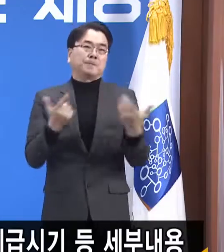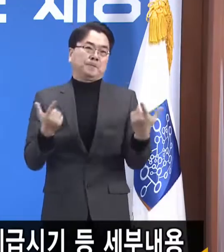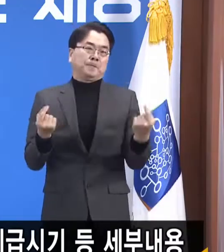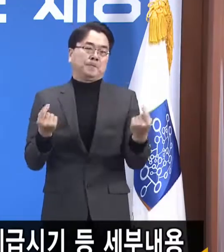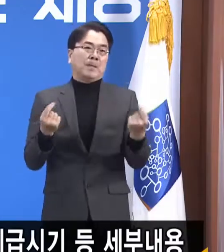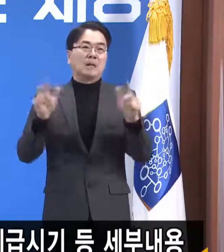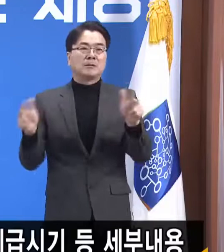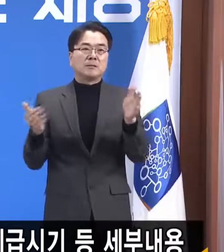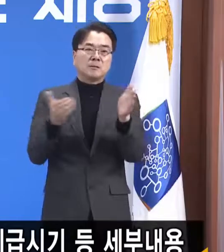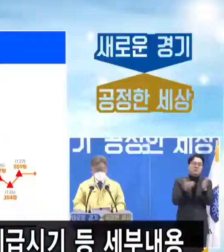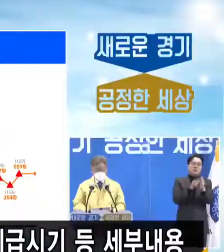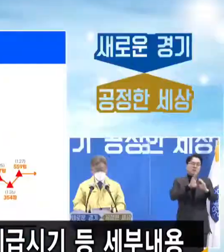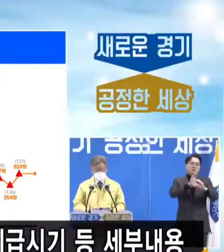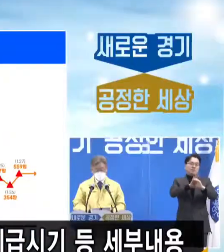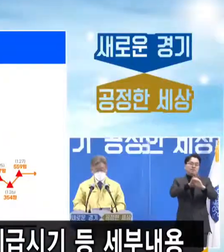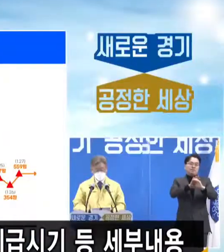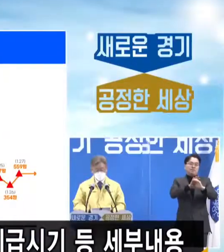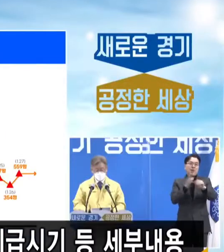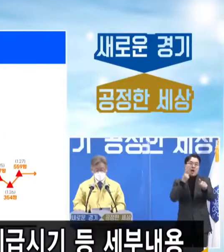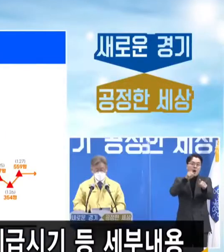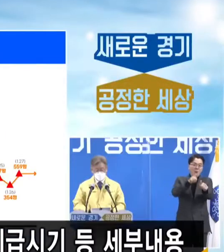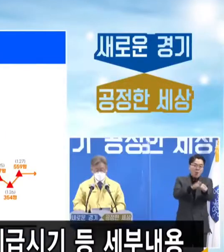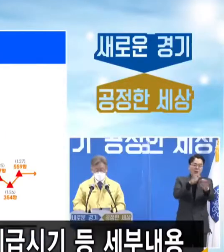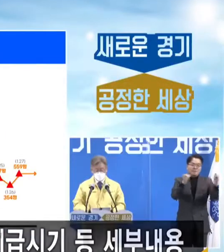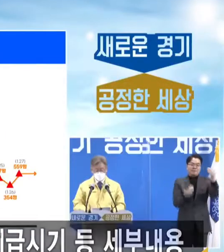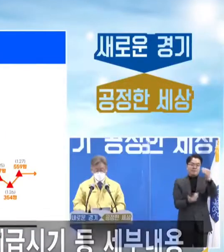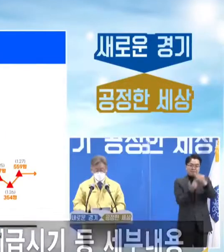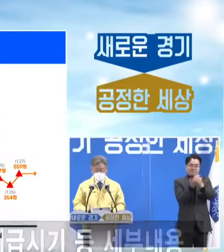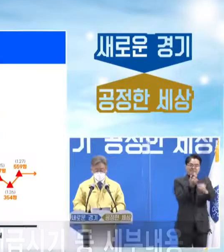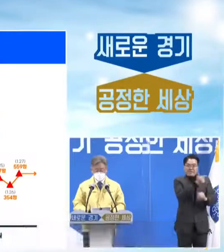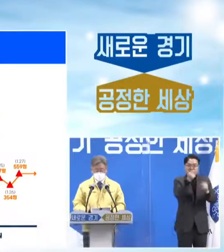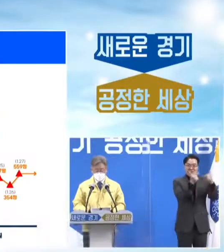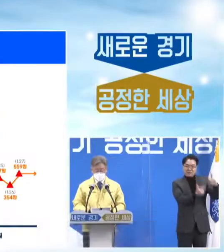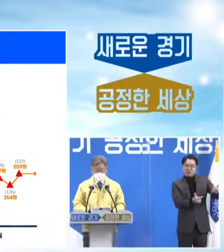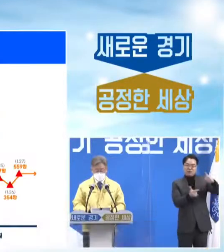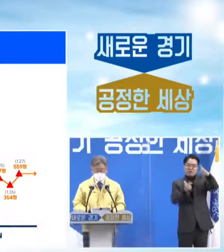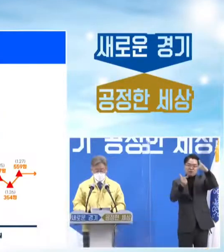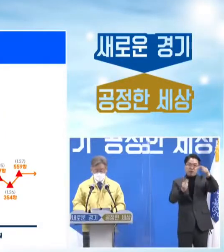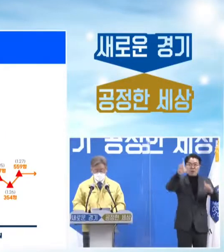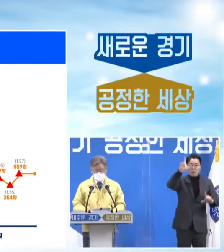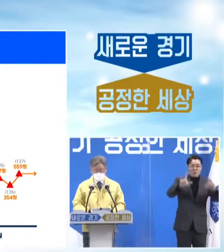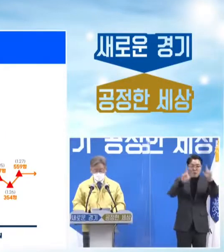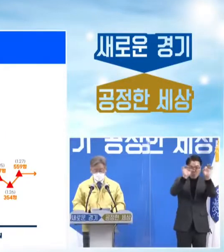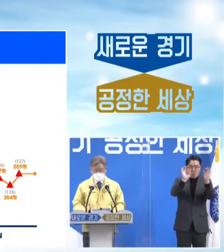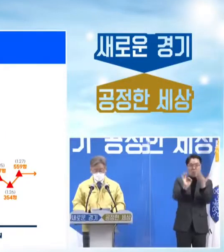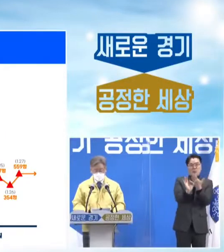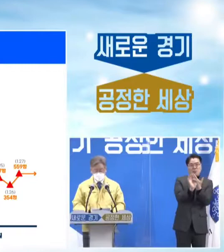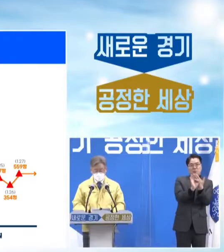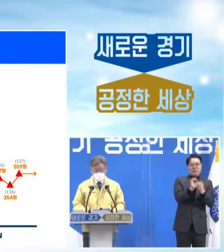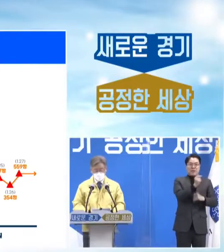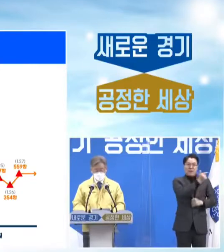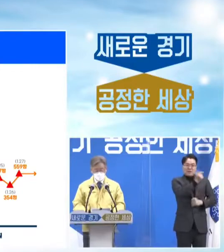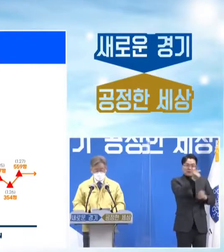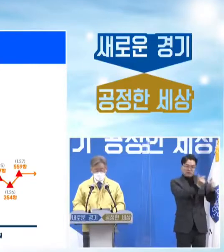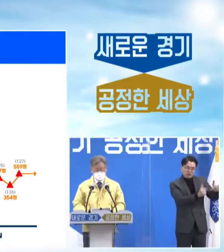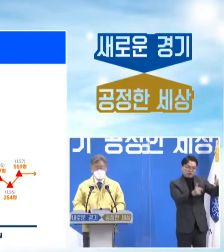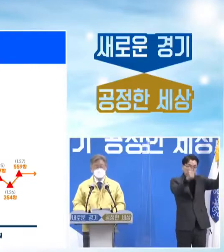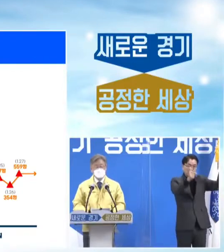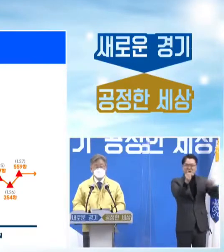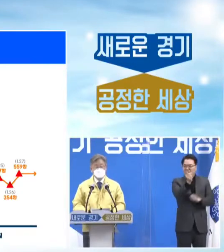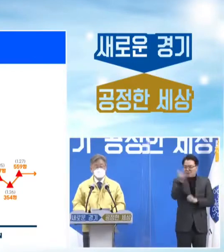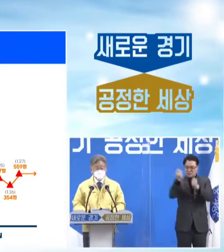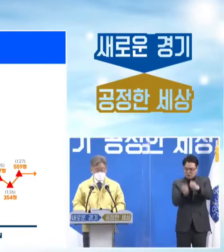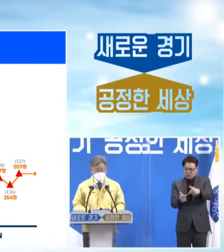지금까지의 코로나19 확진자 발생과 대유행 추이를 보면 대유행 간의 간격은